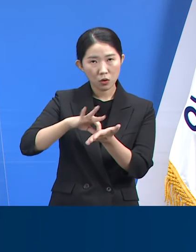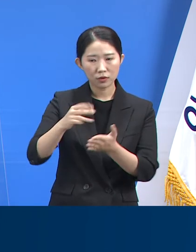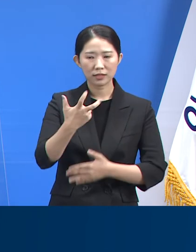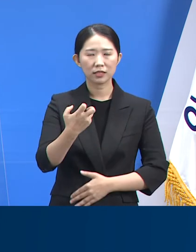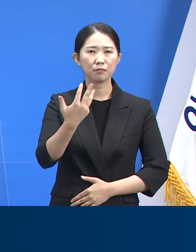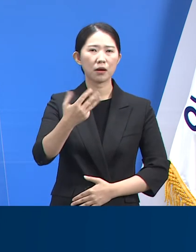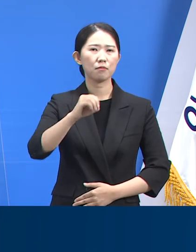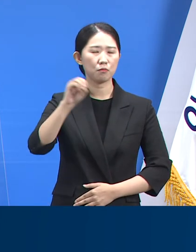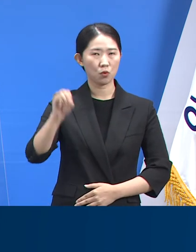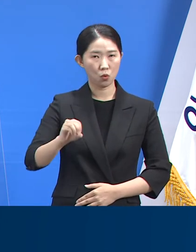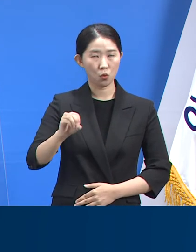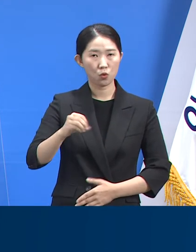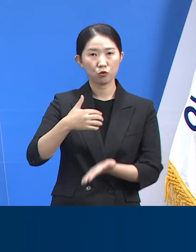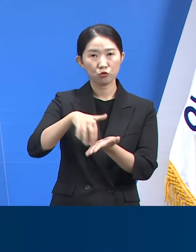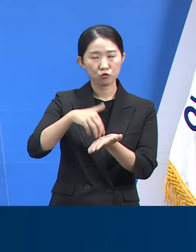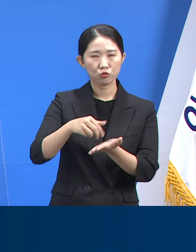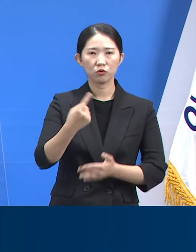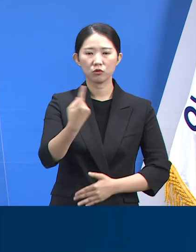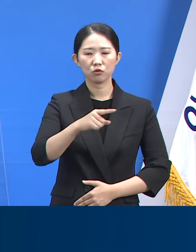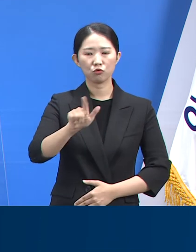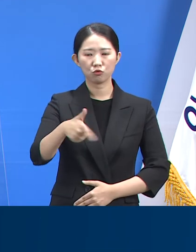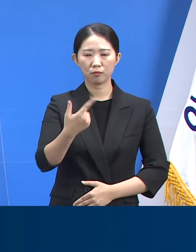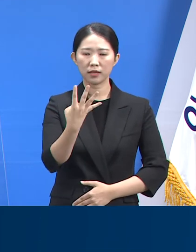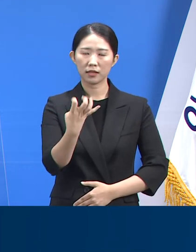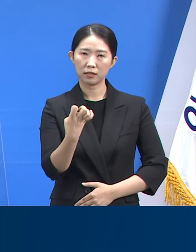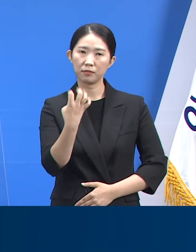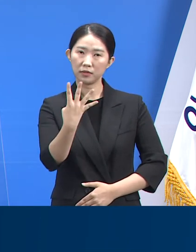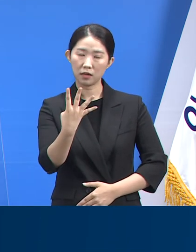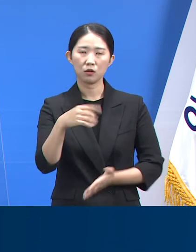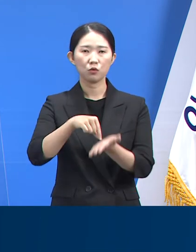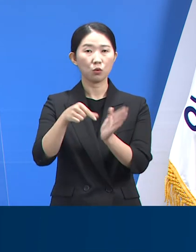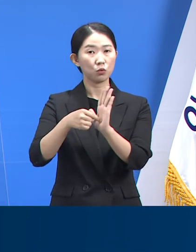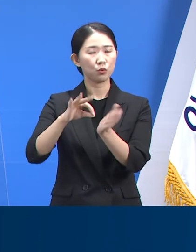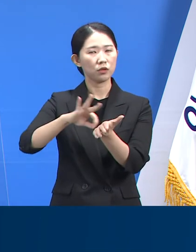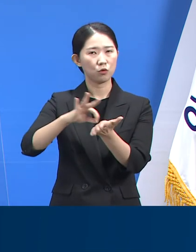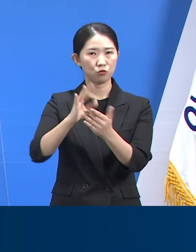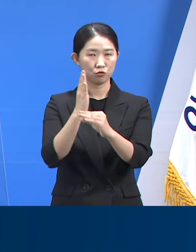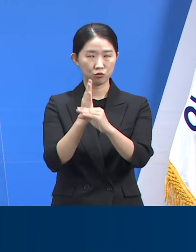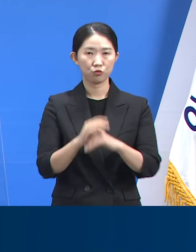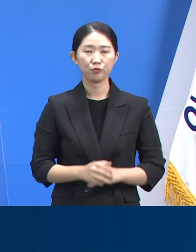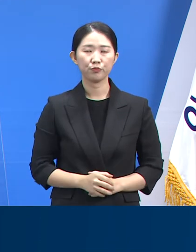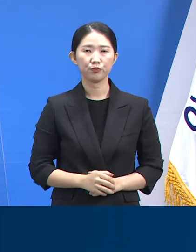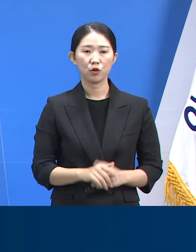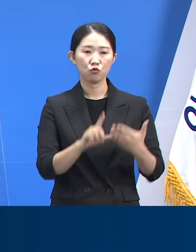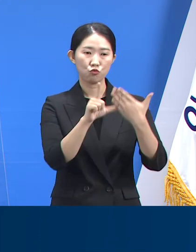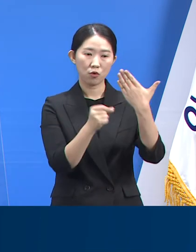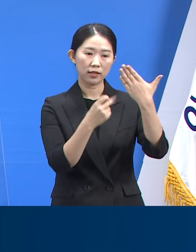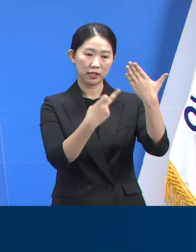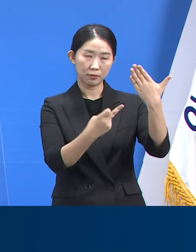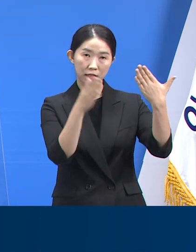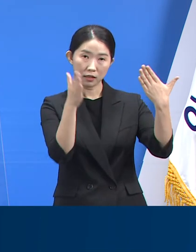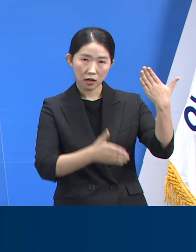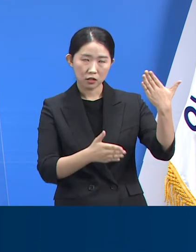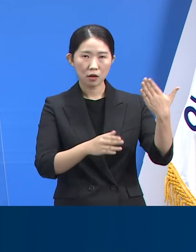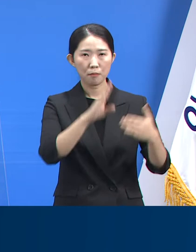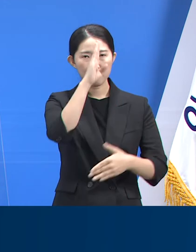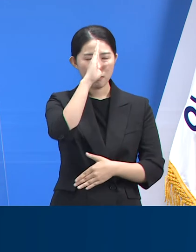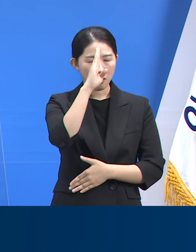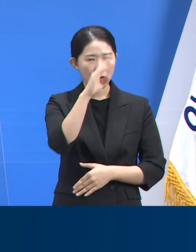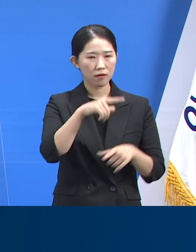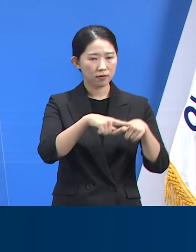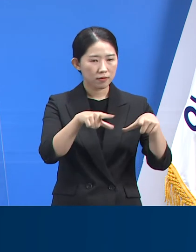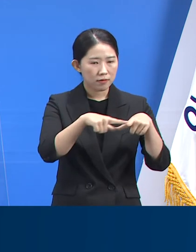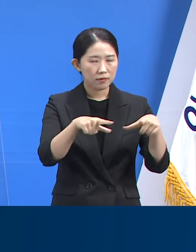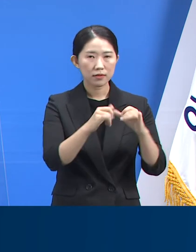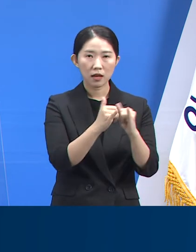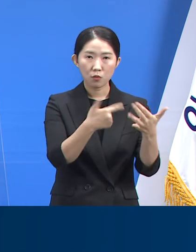78%로 1,644개 병상을 사용하고 있습니다. 9월 12일까지 중등증 환자 병상 262병상,